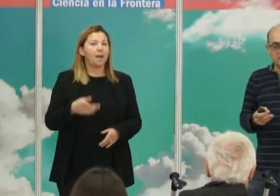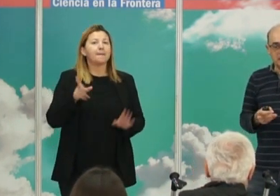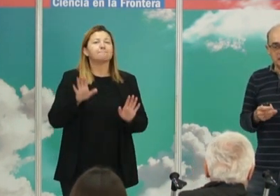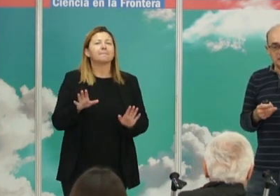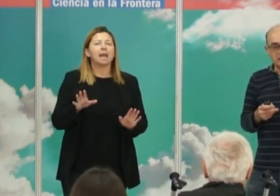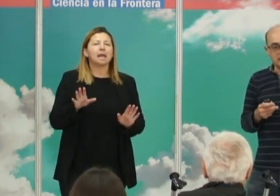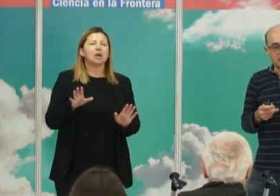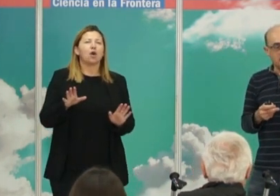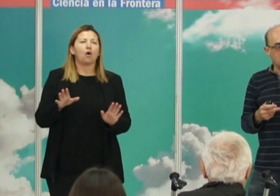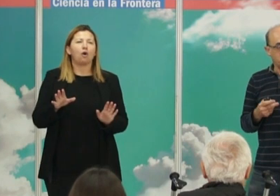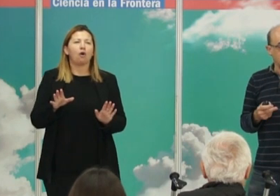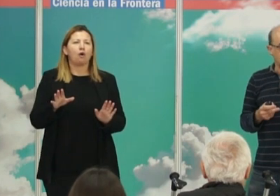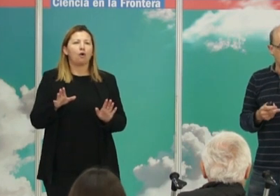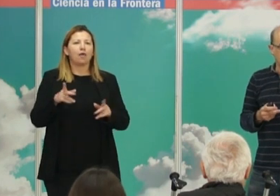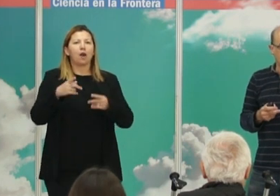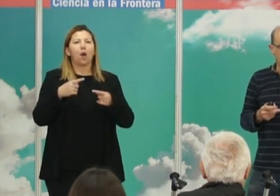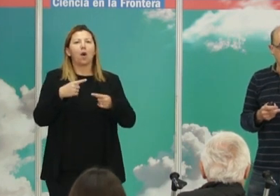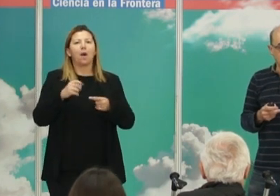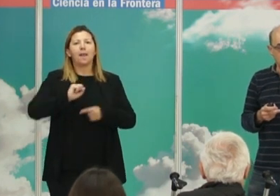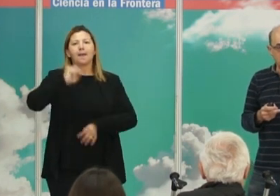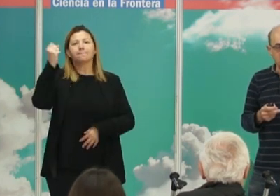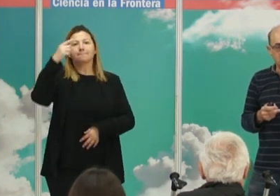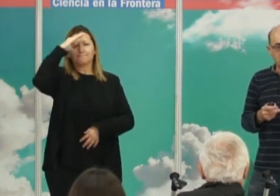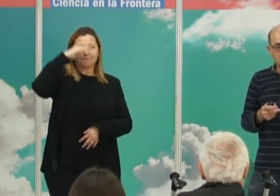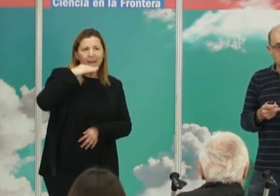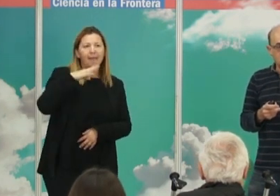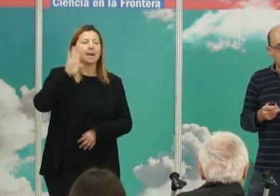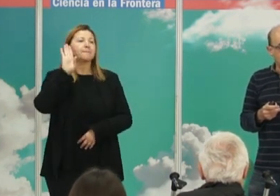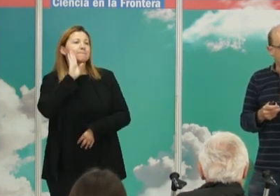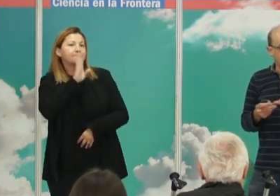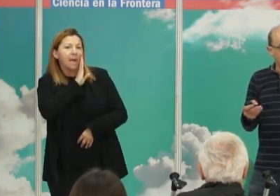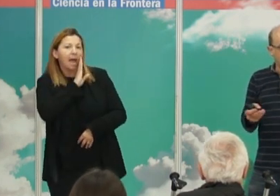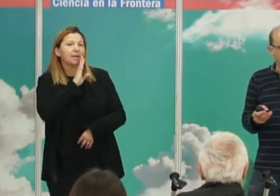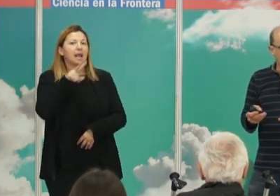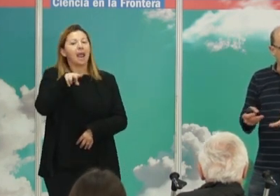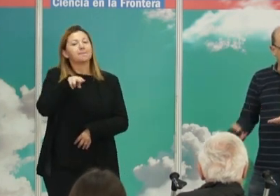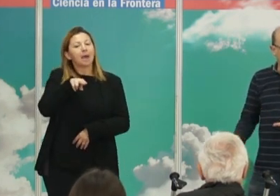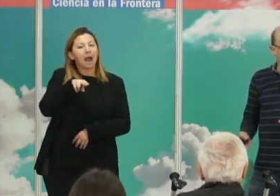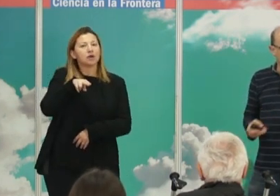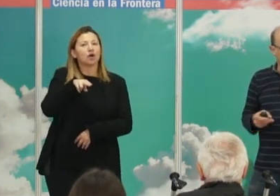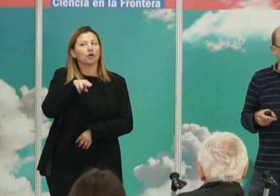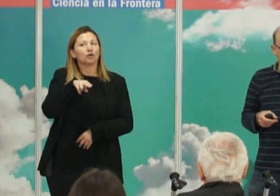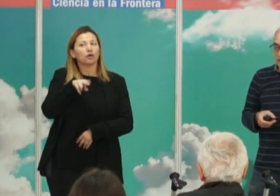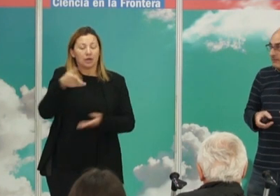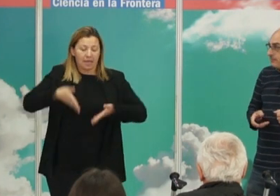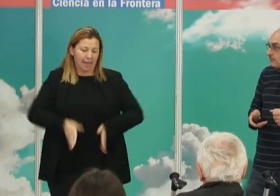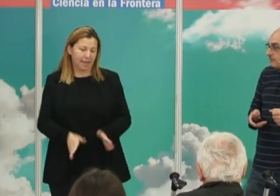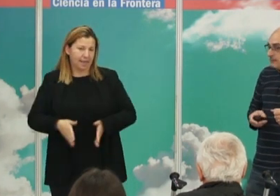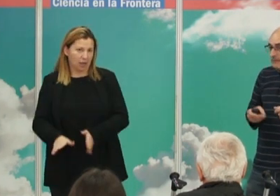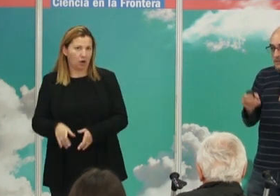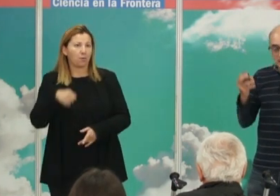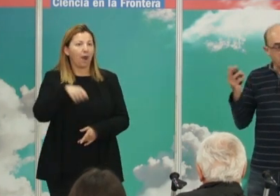estaremos más cerca de los parientes de primer grado, es decir, padres, madres, hermanos y descendientes.